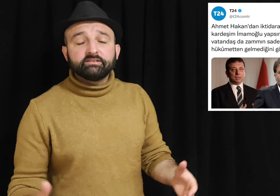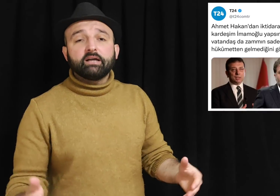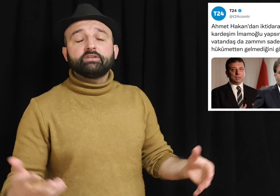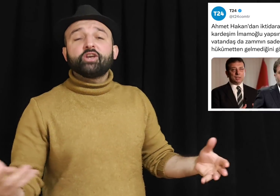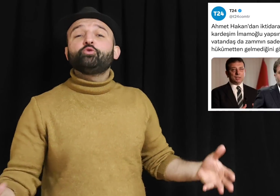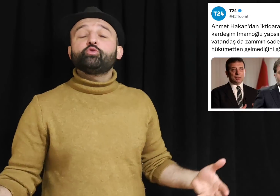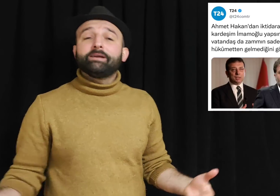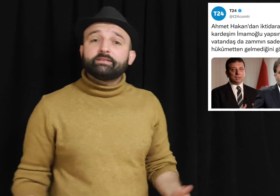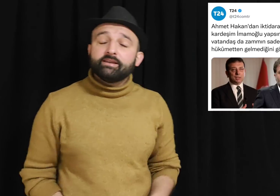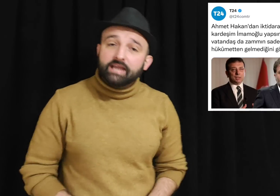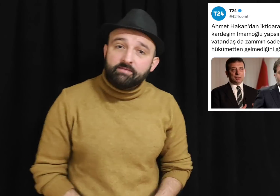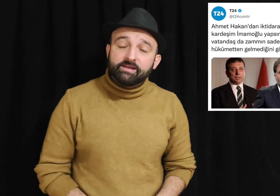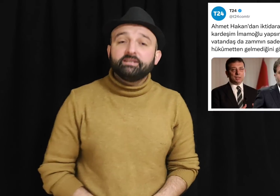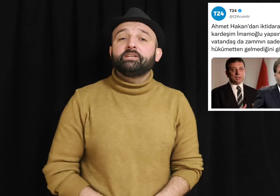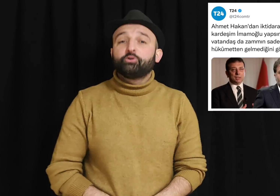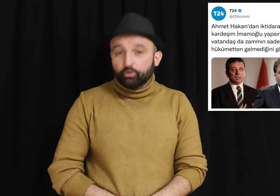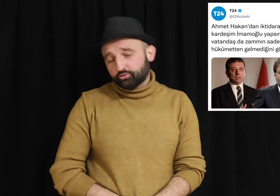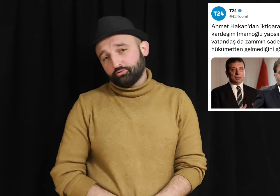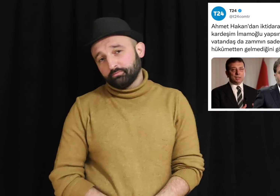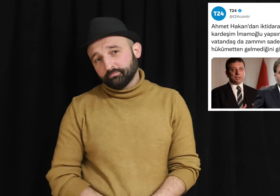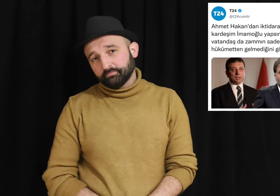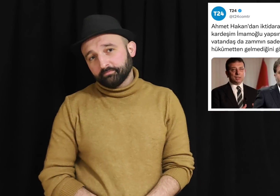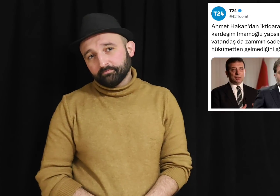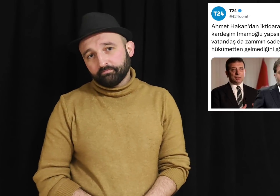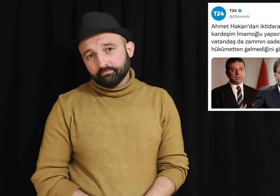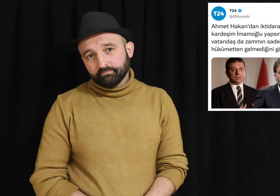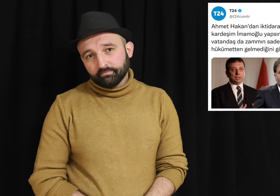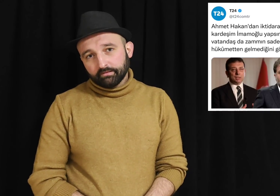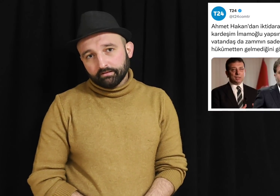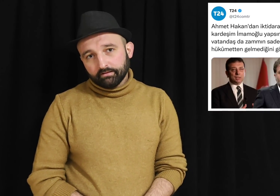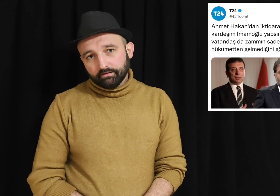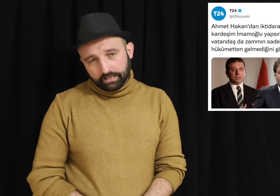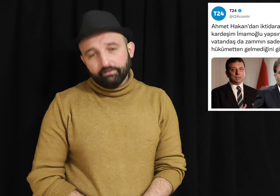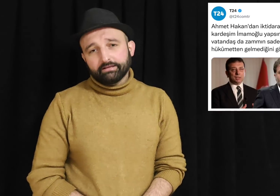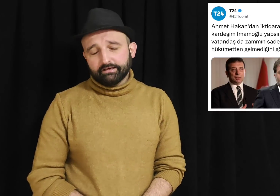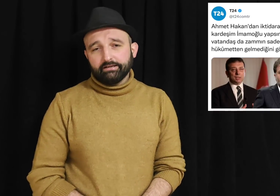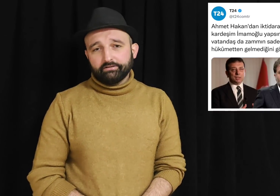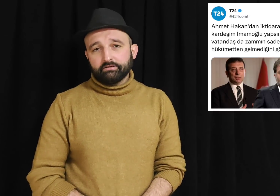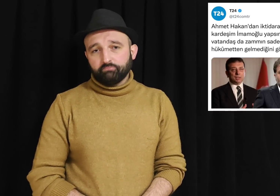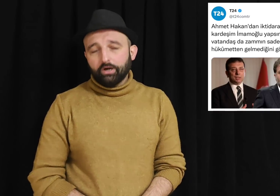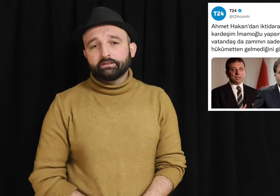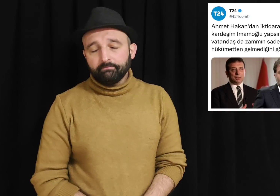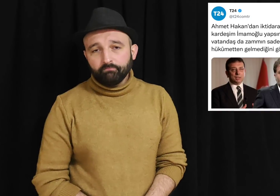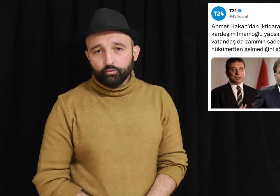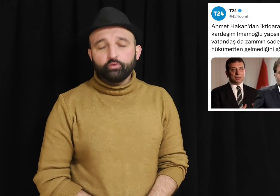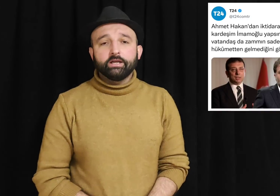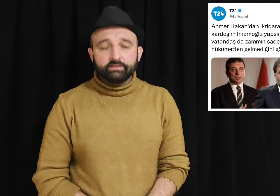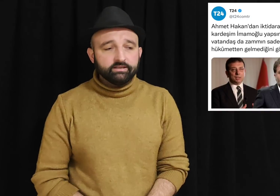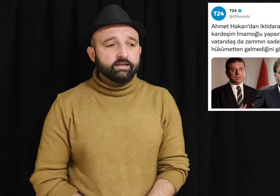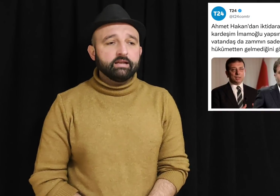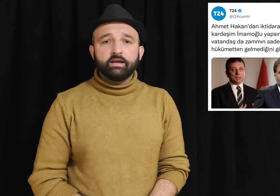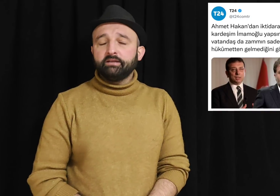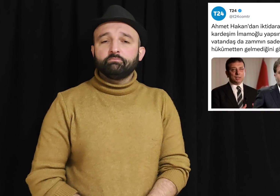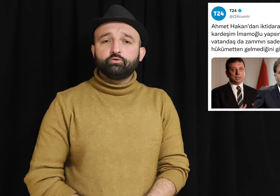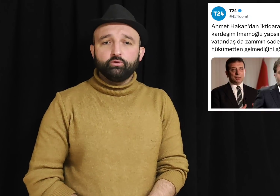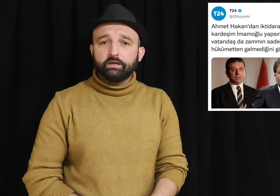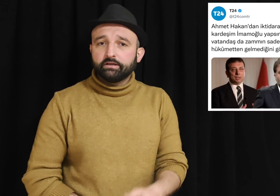sadece hükümetten gelmediğini görsün. Evet arkadaşlar bu adam Hürriyet'in genel yayın müdürü ya da